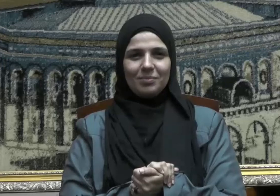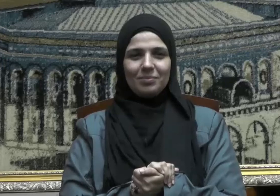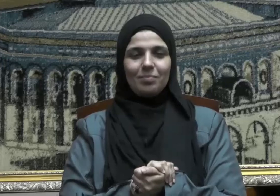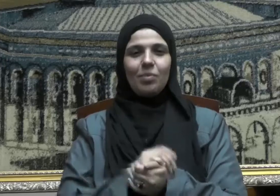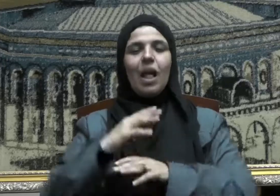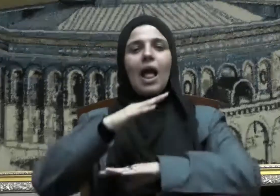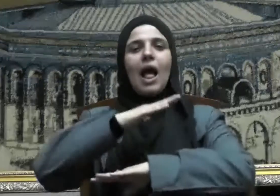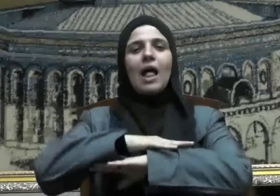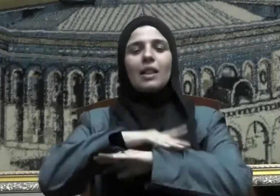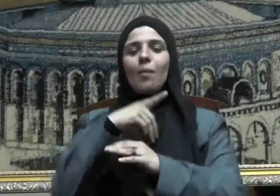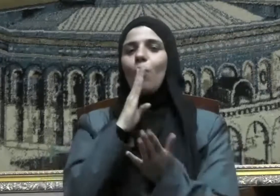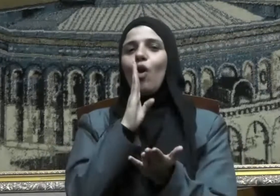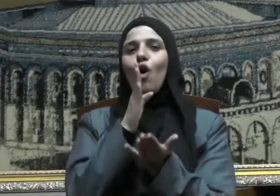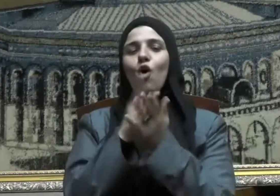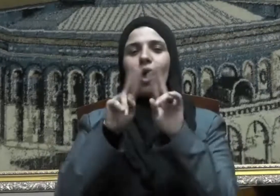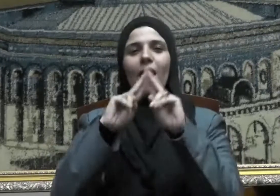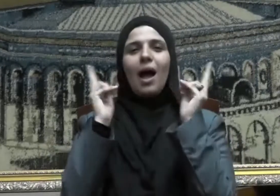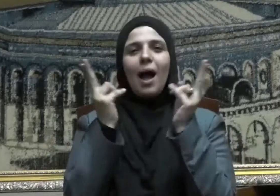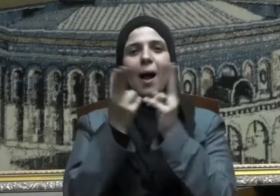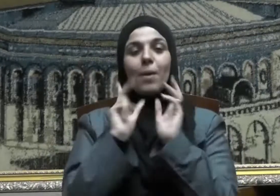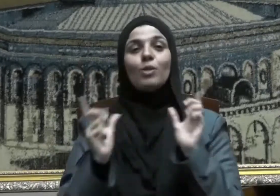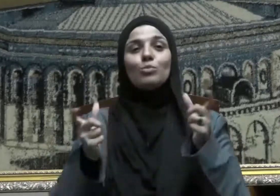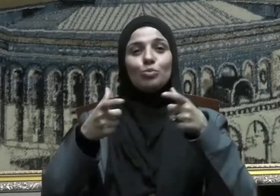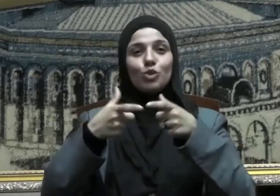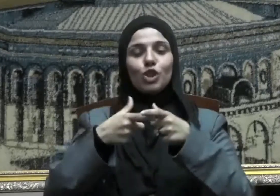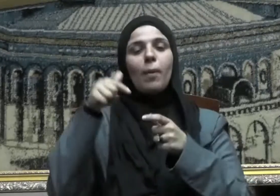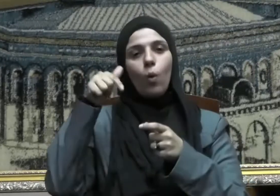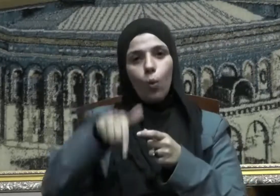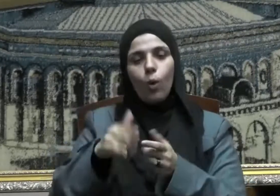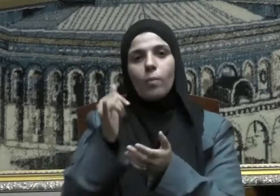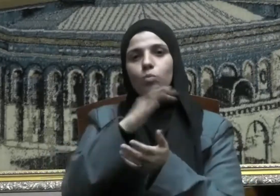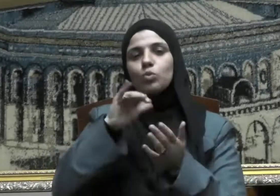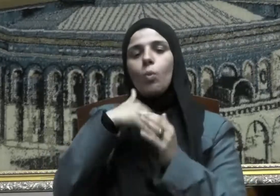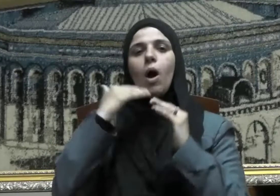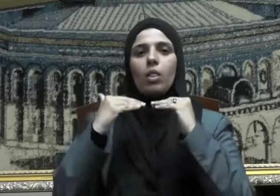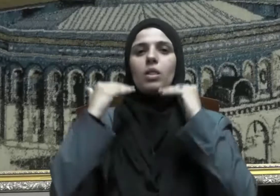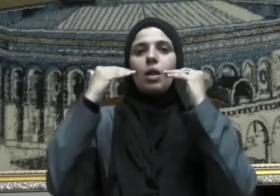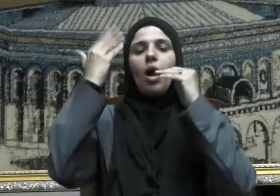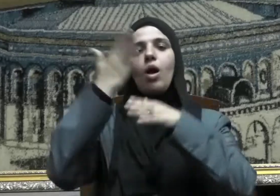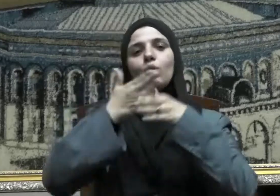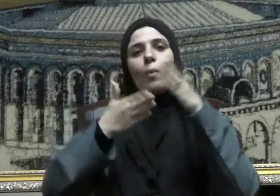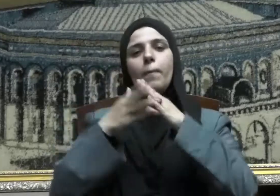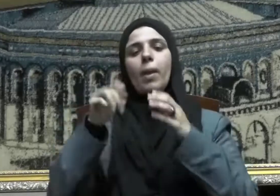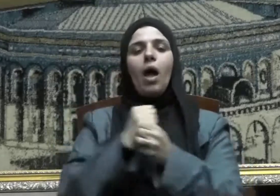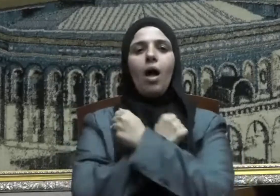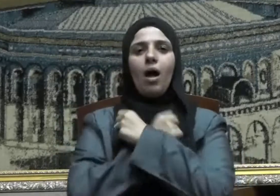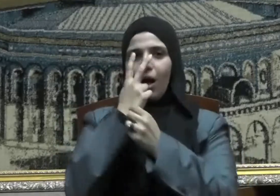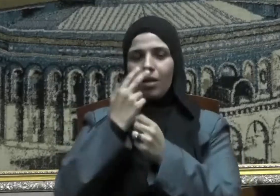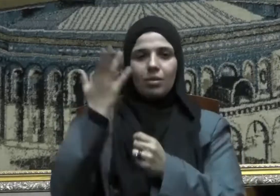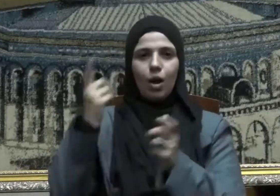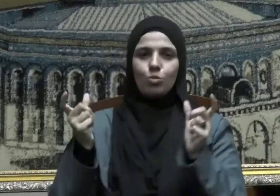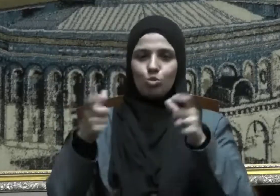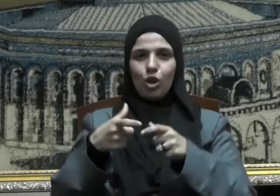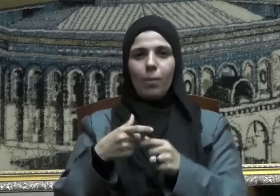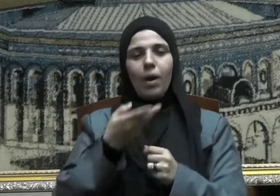الاداب والحقوق العامة للمجتمع واثرها في رقيه وبناء حضارته